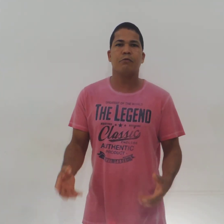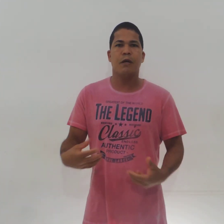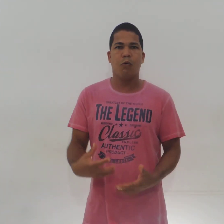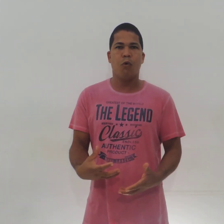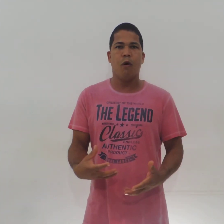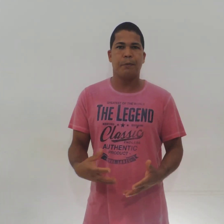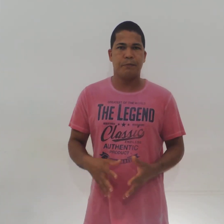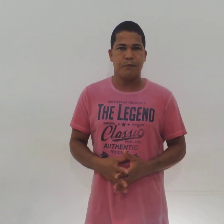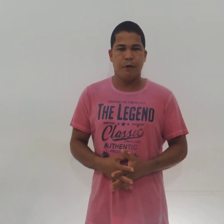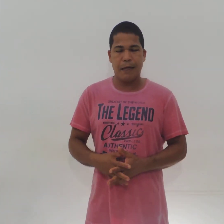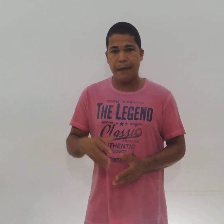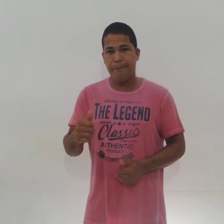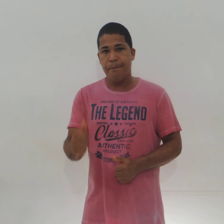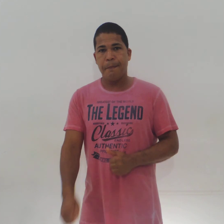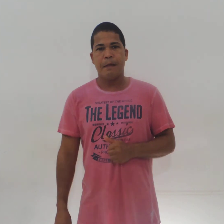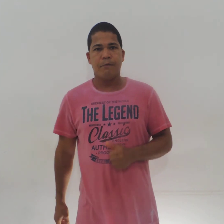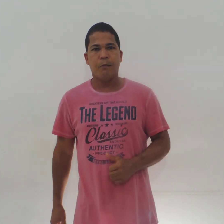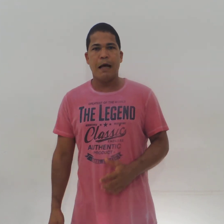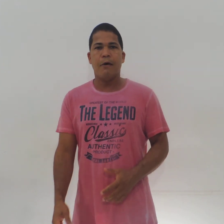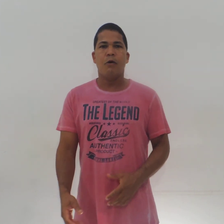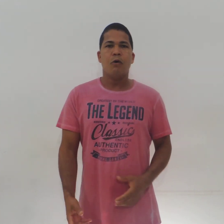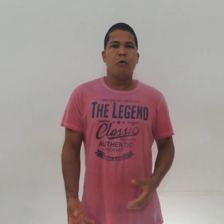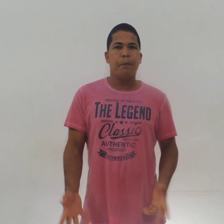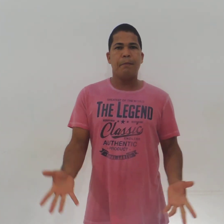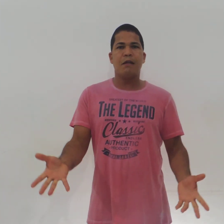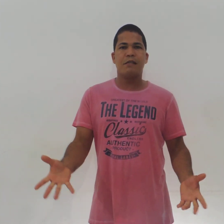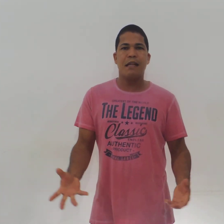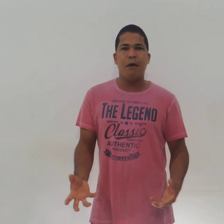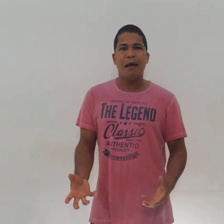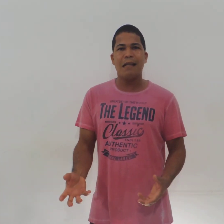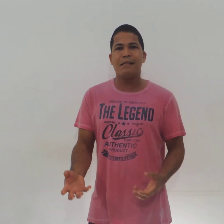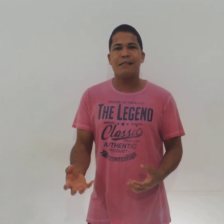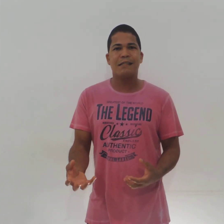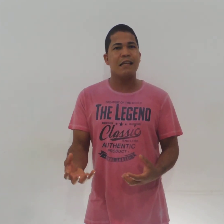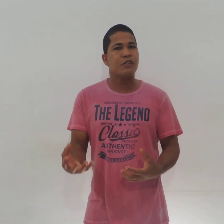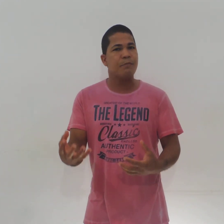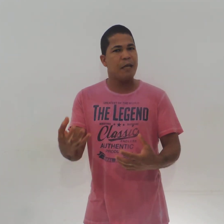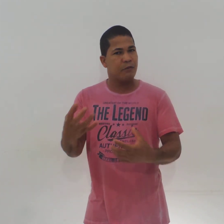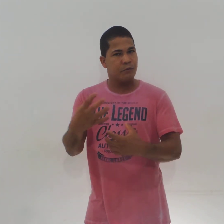é o corpo. Ok? Vamos lá? O primeiro sinal é de sentimento.